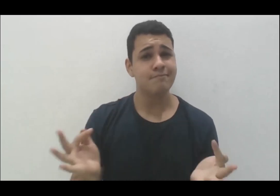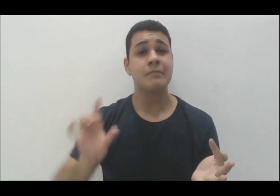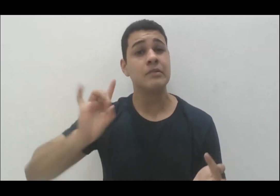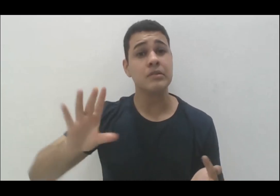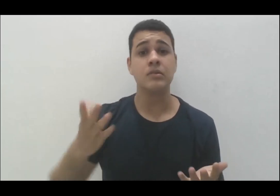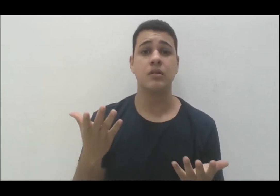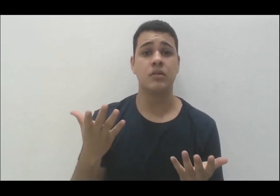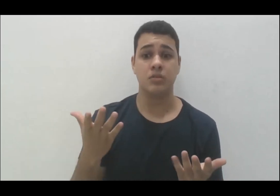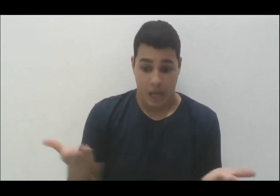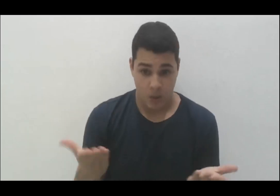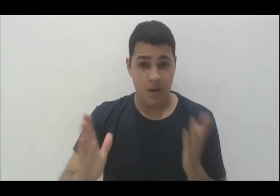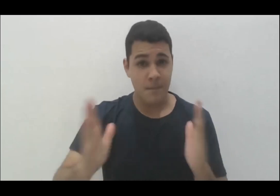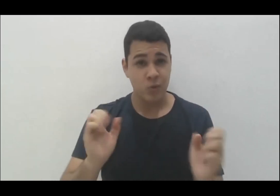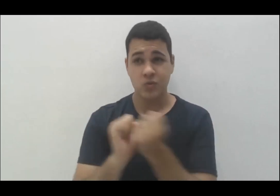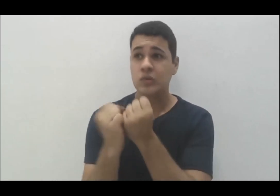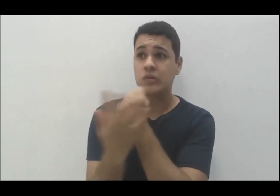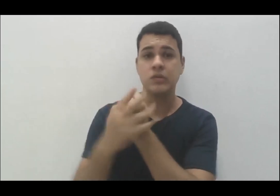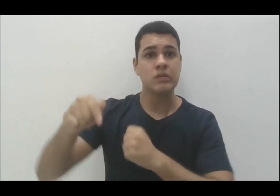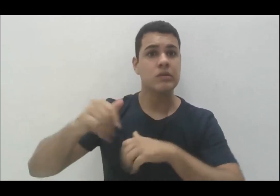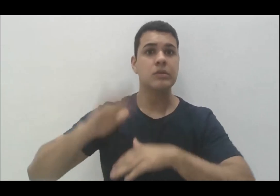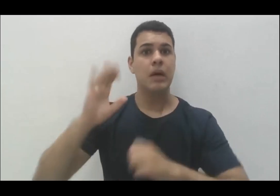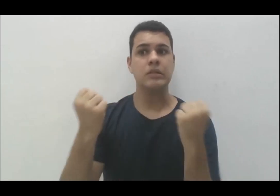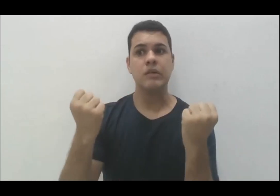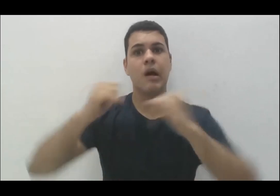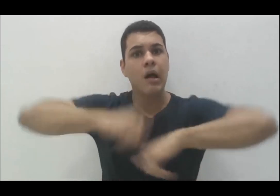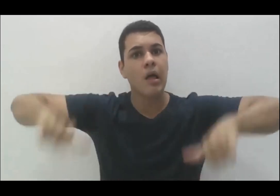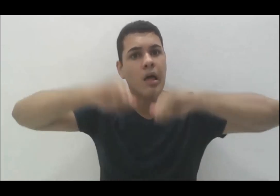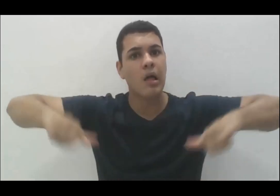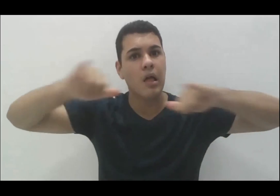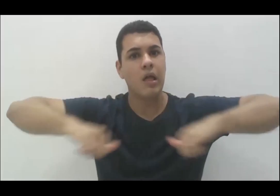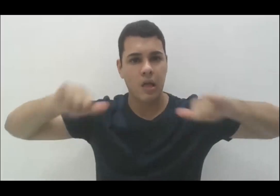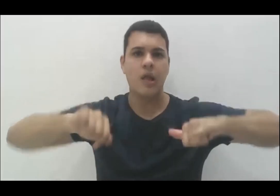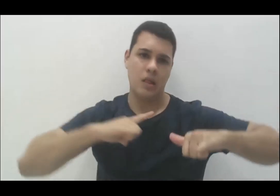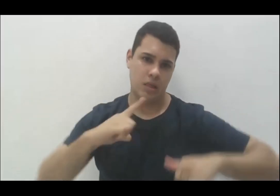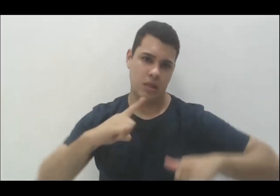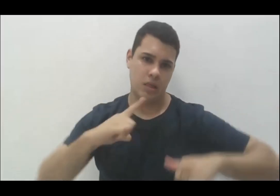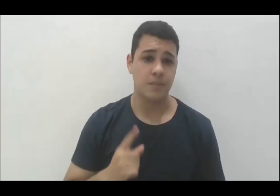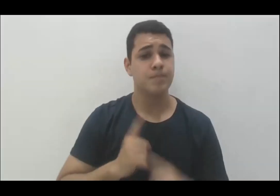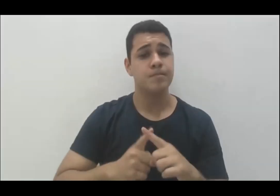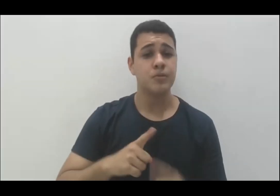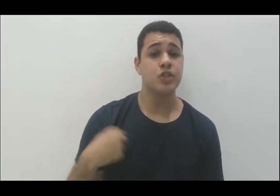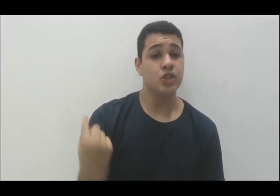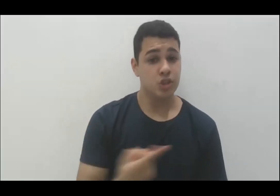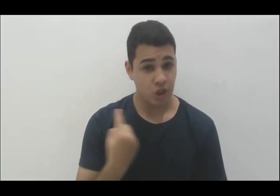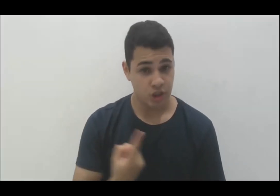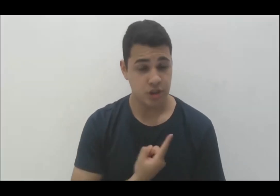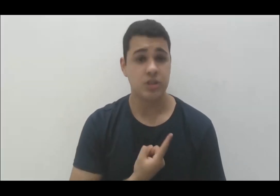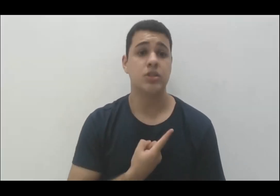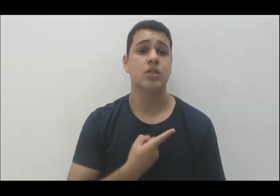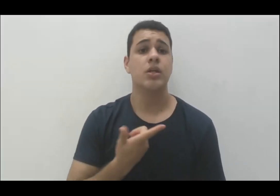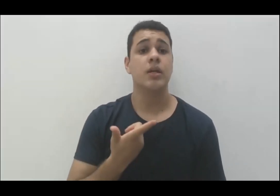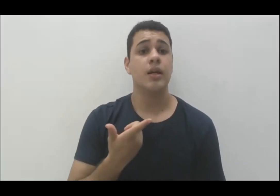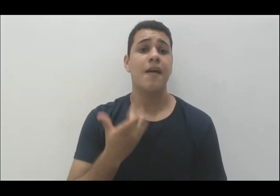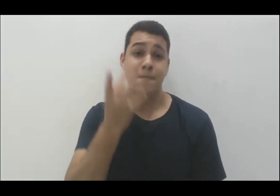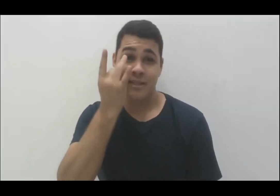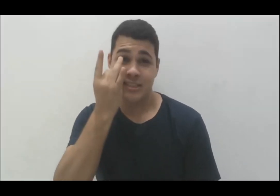um pouco mais agora, não um pouco, muito mais, porque nós não estamos na vida presencial, nós